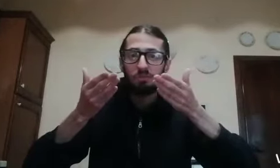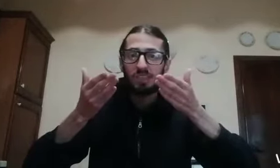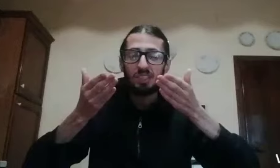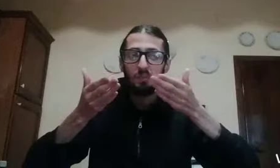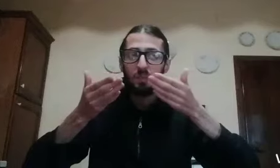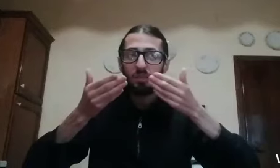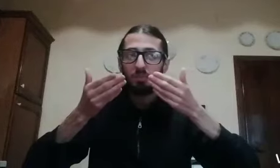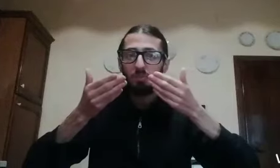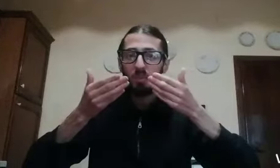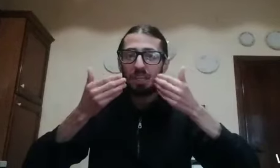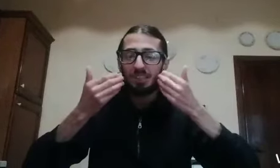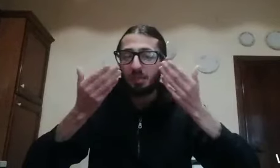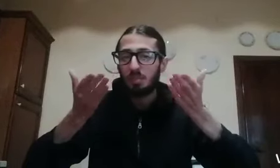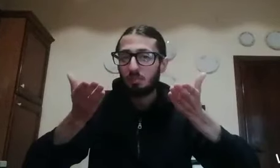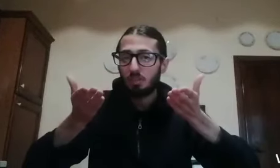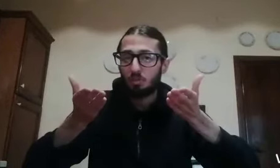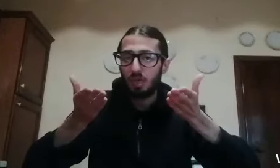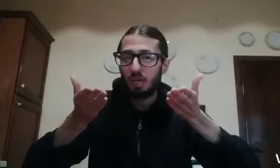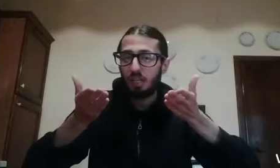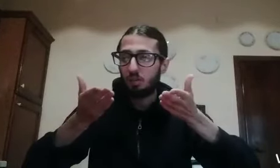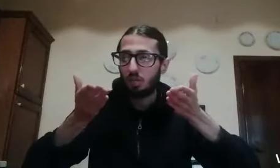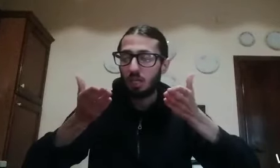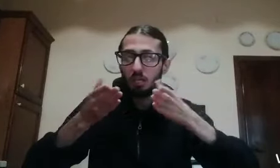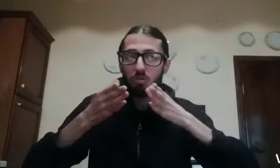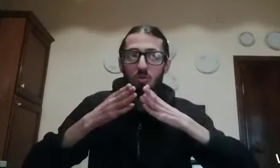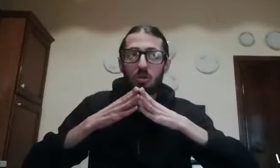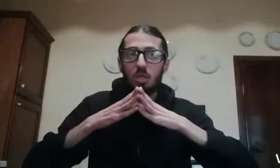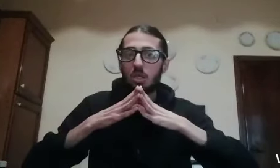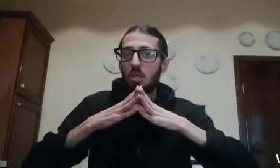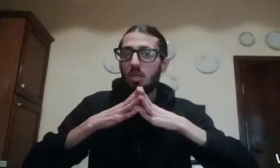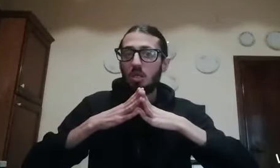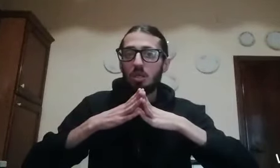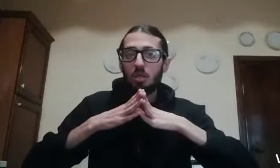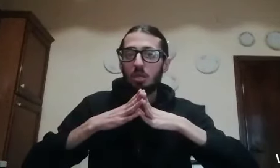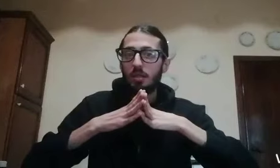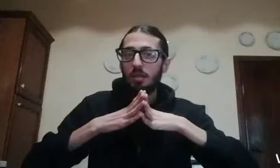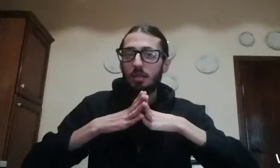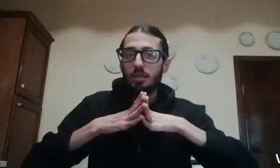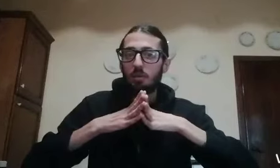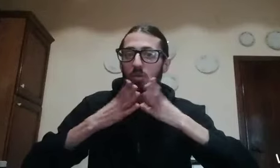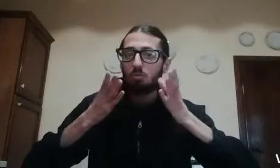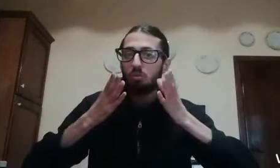essermi per essermi espresso male in ogni caso e questo è tutto